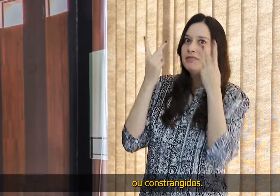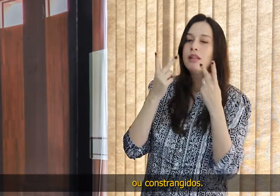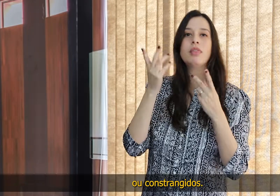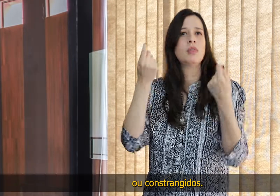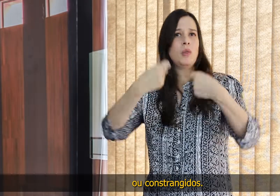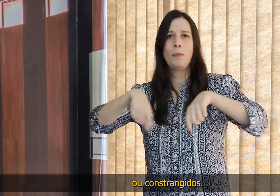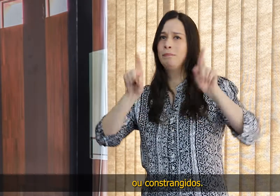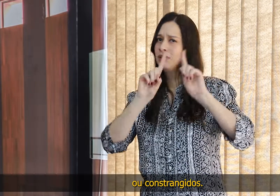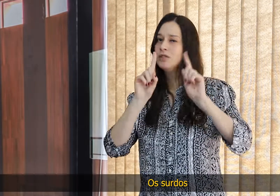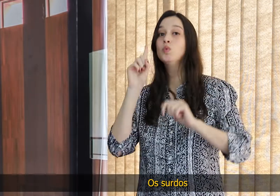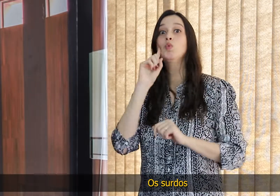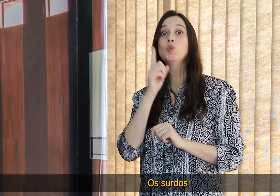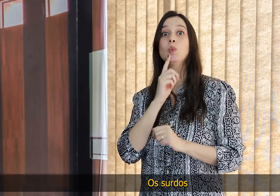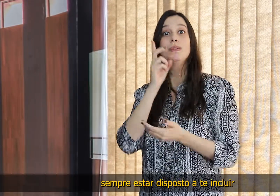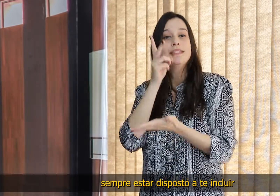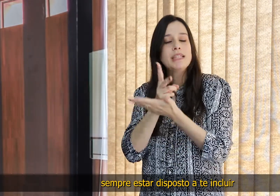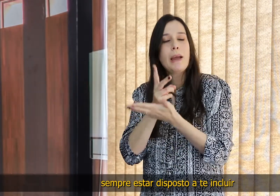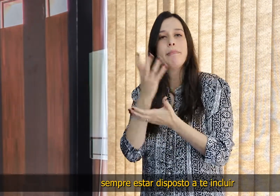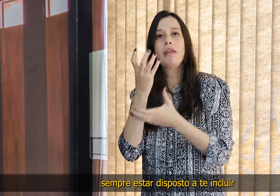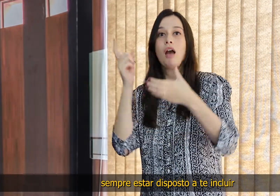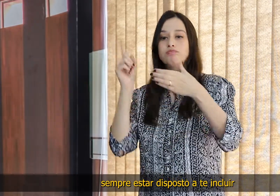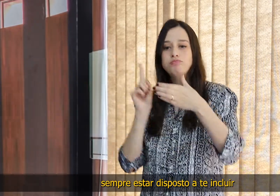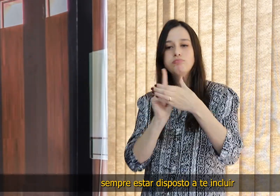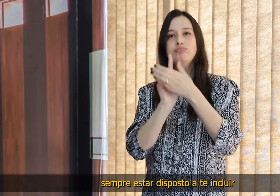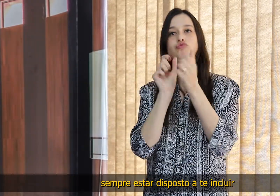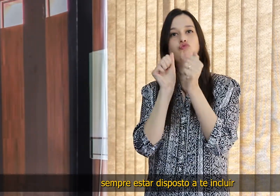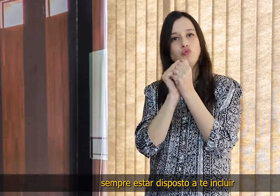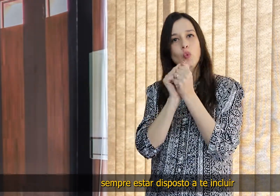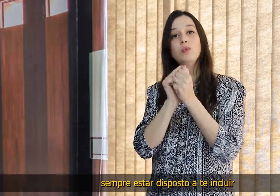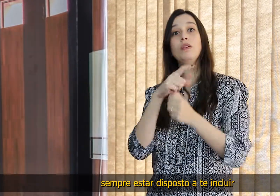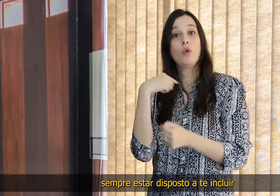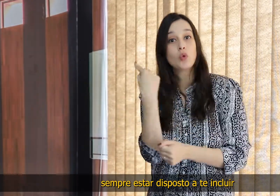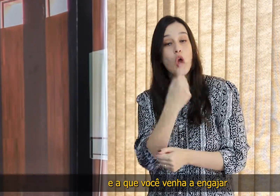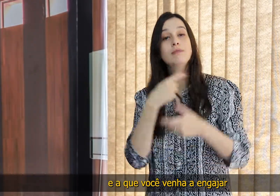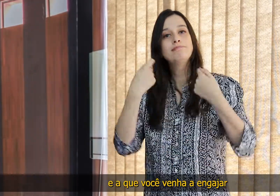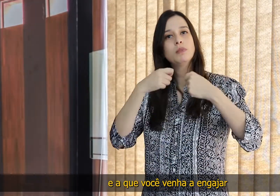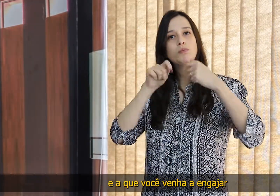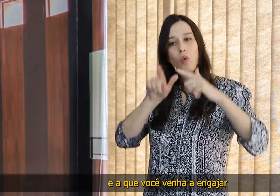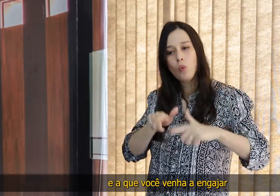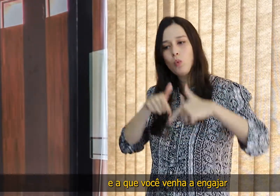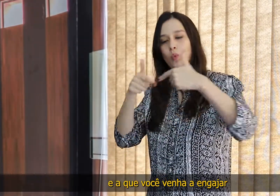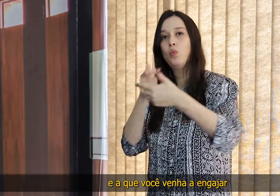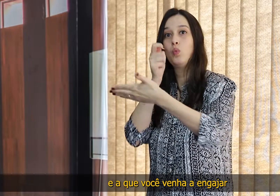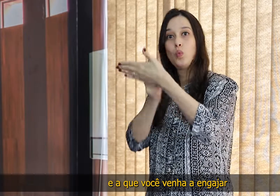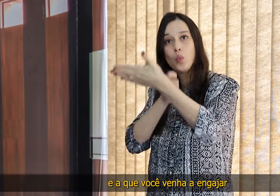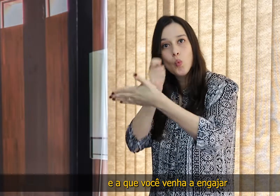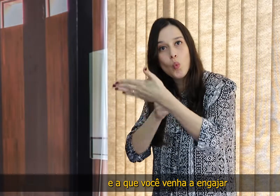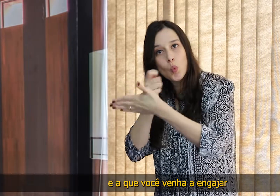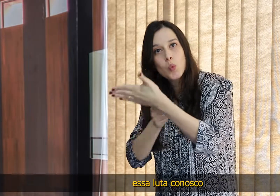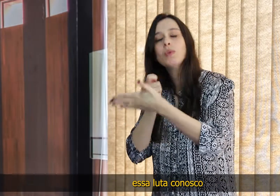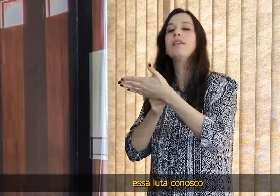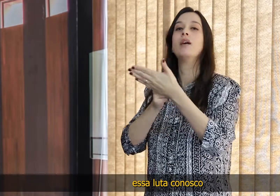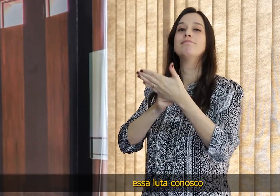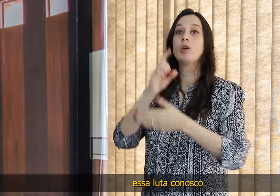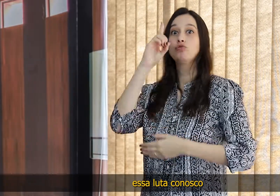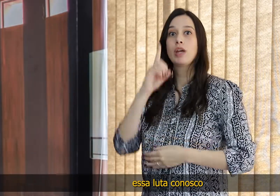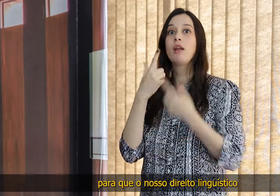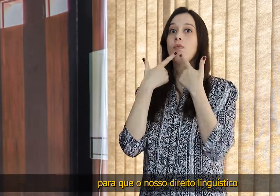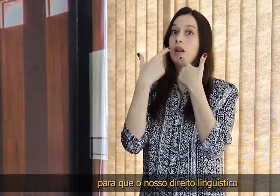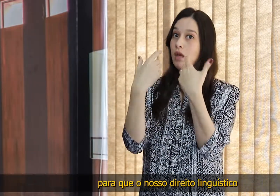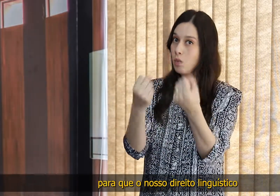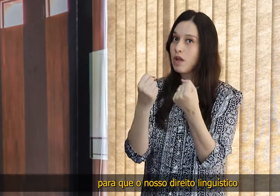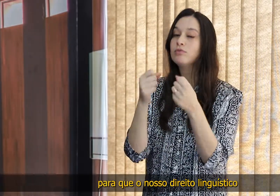ou constrangidos. O surdo sempre está disposto a te incluir e a que você venha engajar essa luta